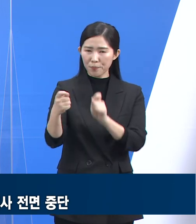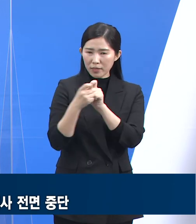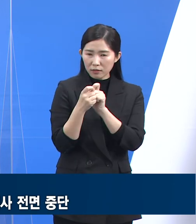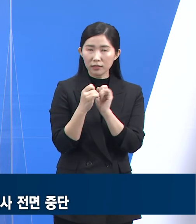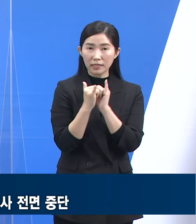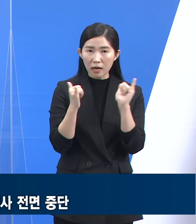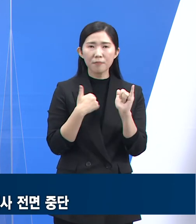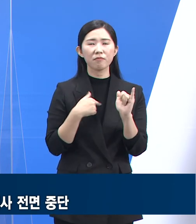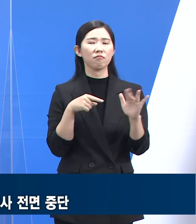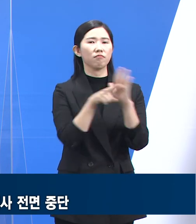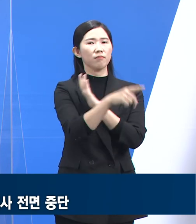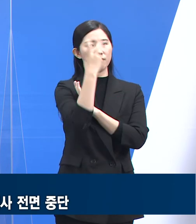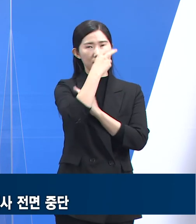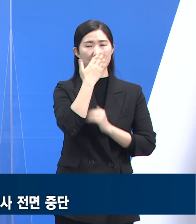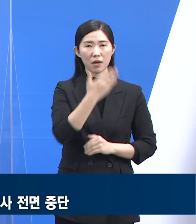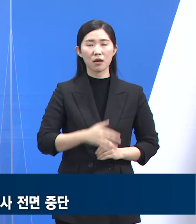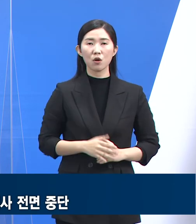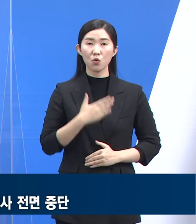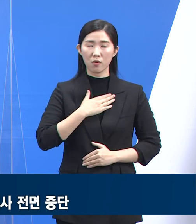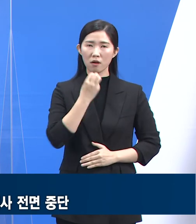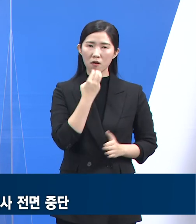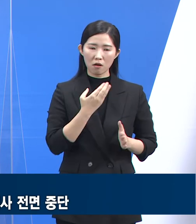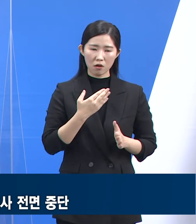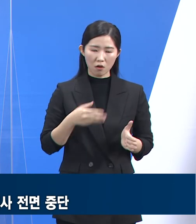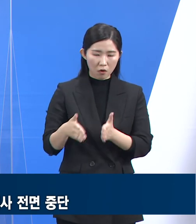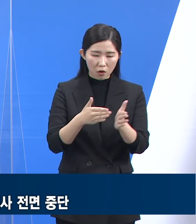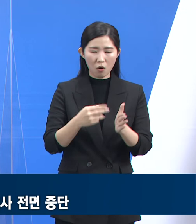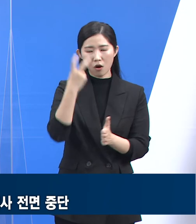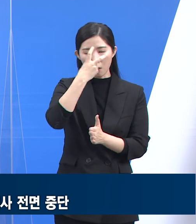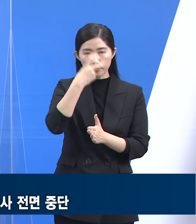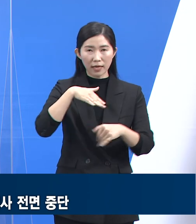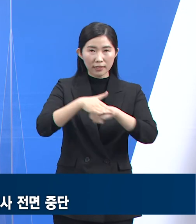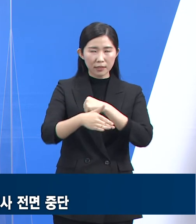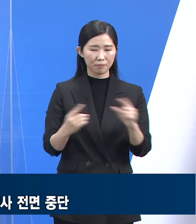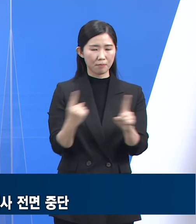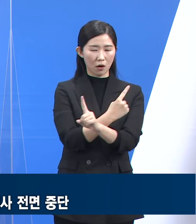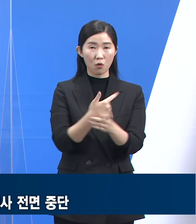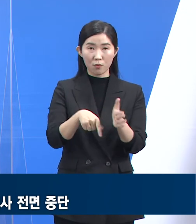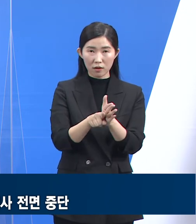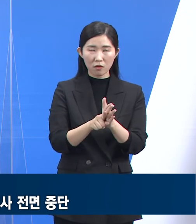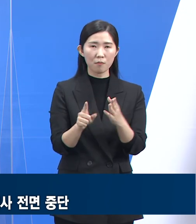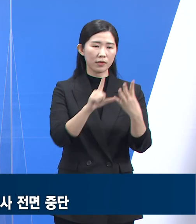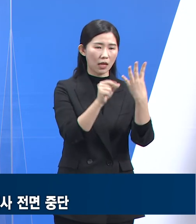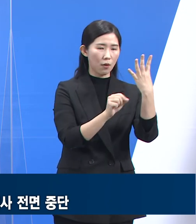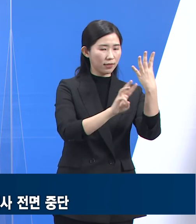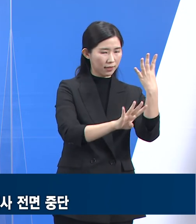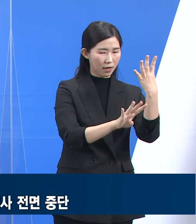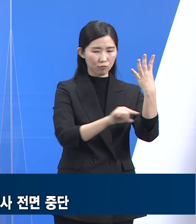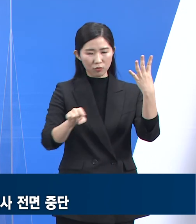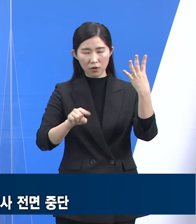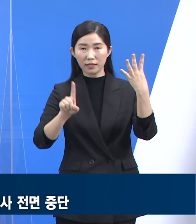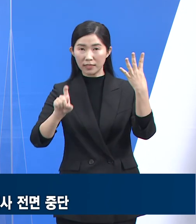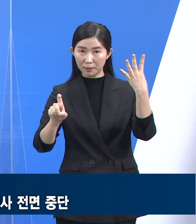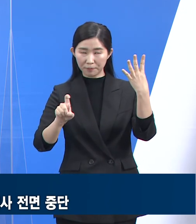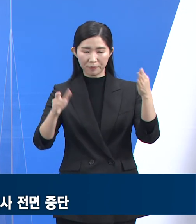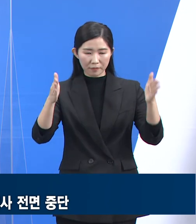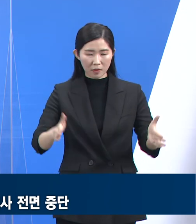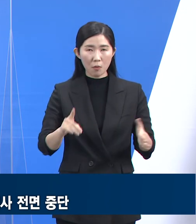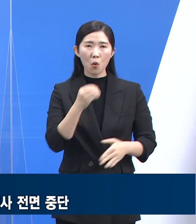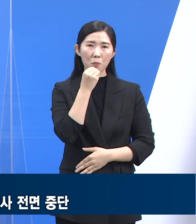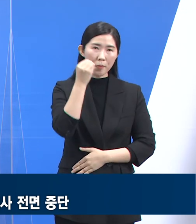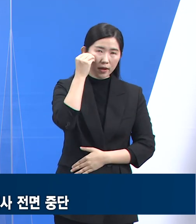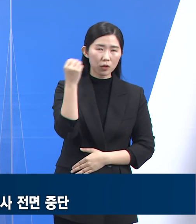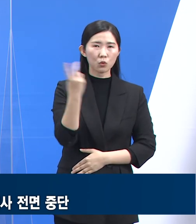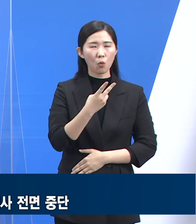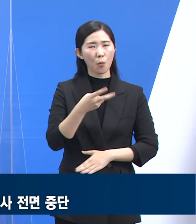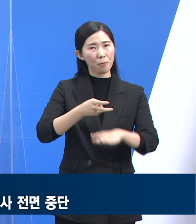등이 해당됩니다. 경기도는 검사체계 전환에 따른 도민 혼란을 최소화하기 위해 4월 4일부터 4월 10일까지 홈페이지, 집버스 등을